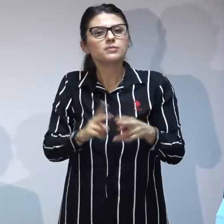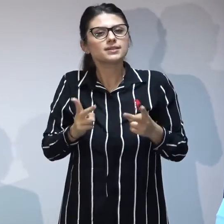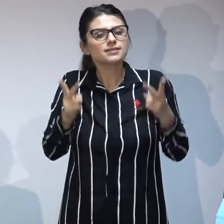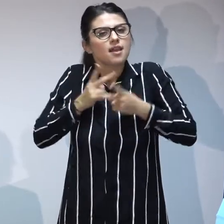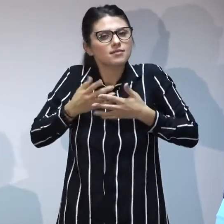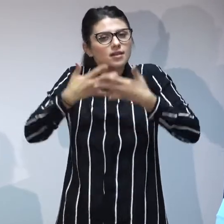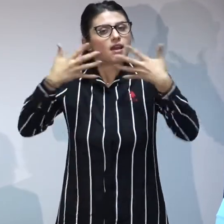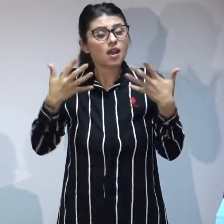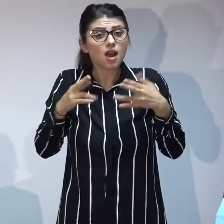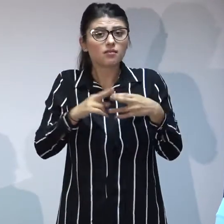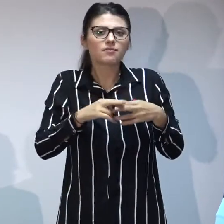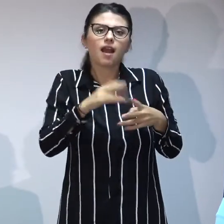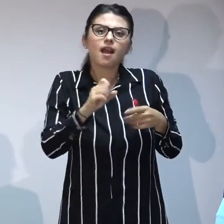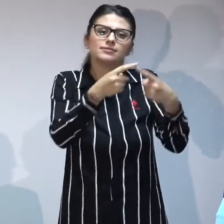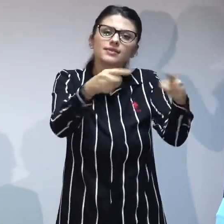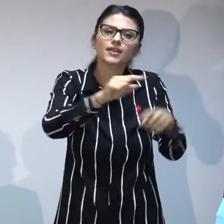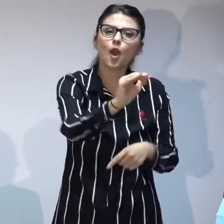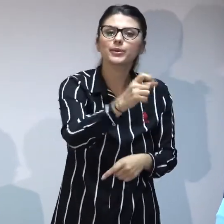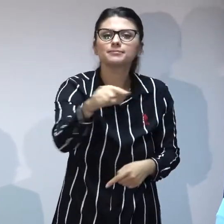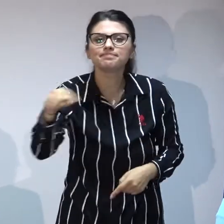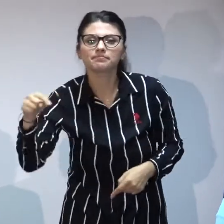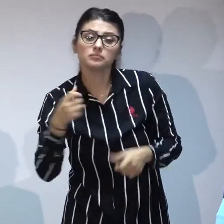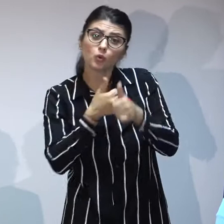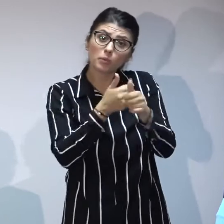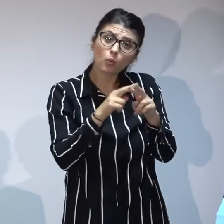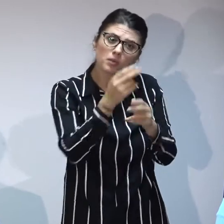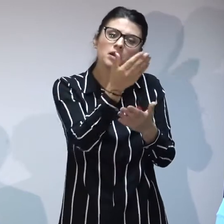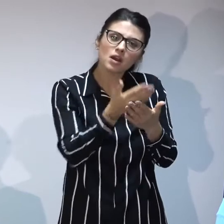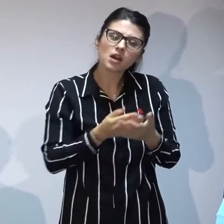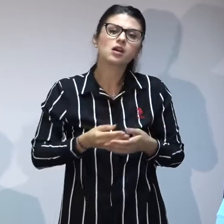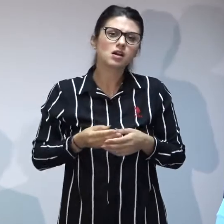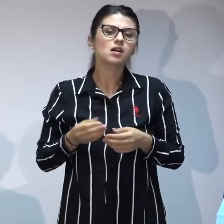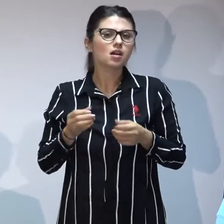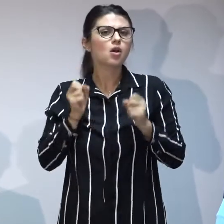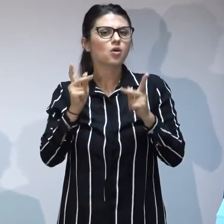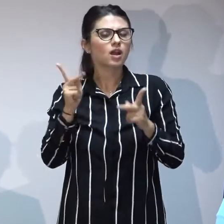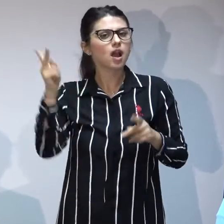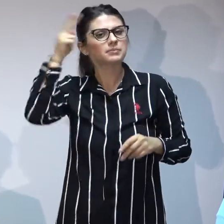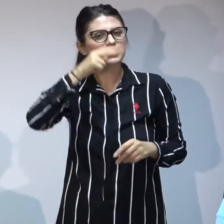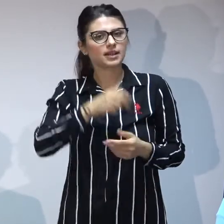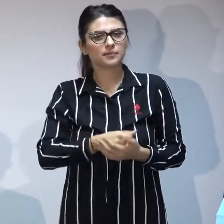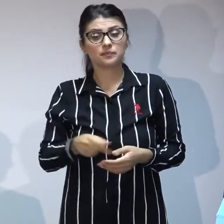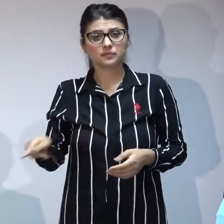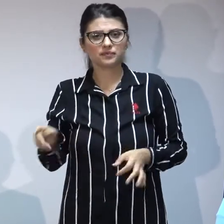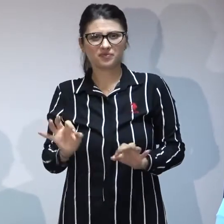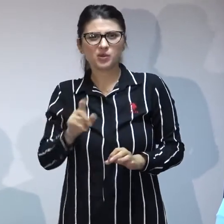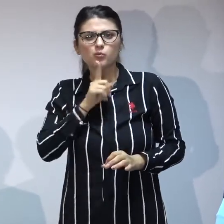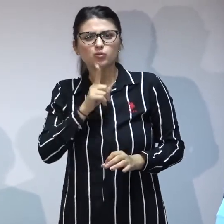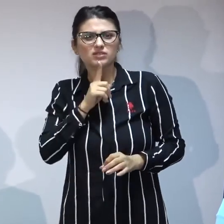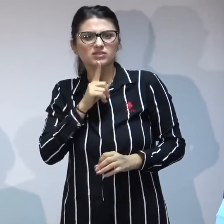urmărești interesul superior de asemenea deși suntem puțini oameni aici la autoritate